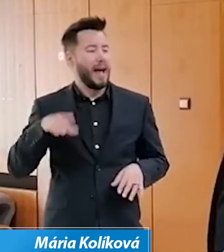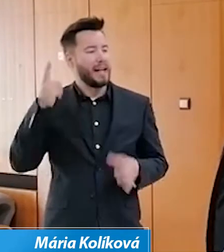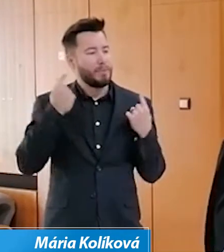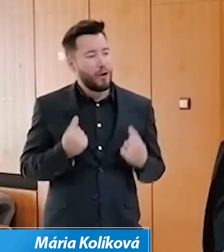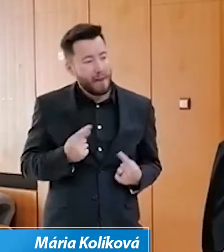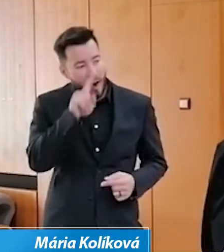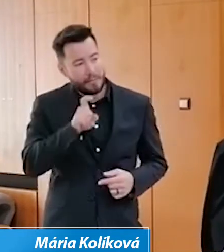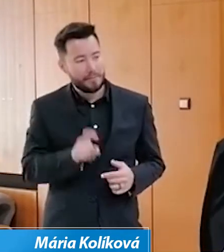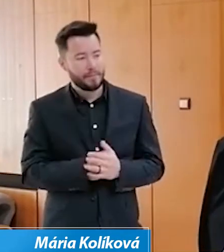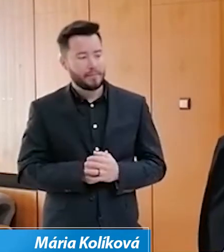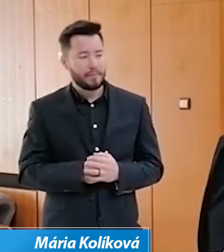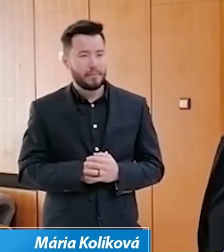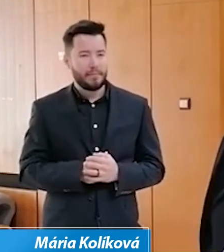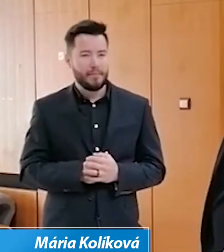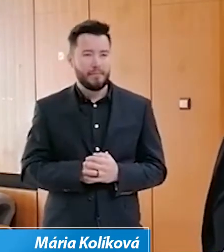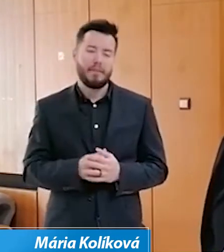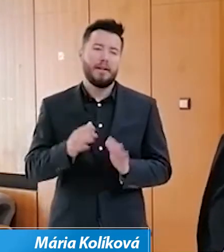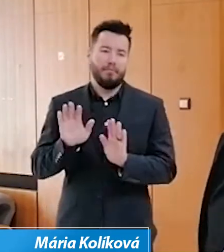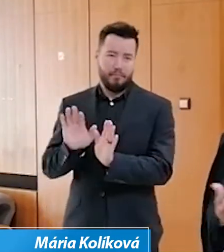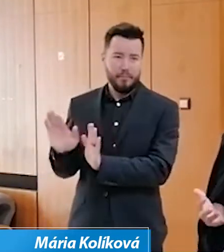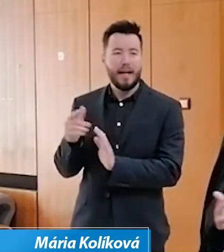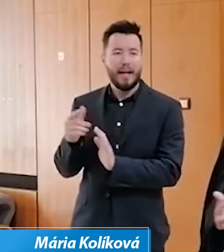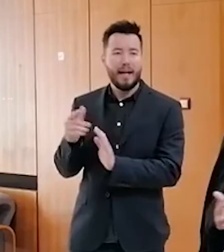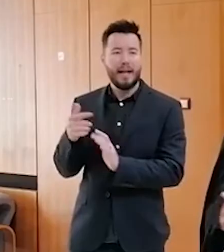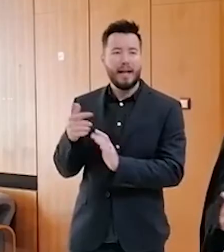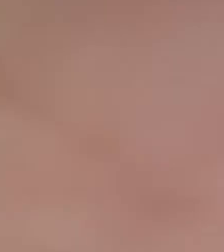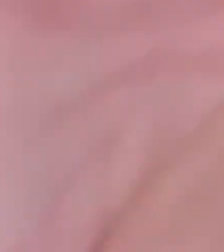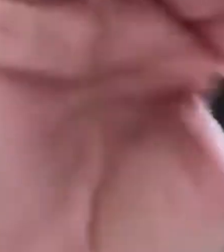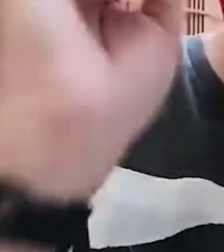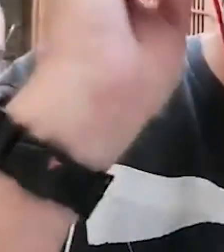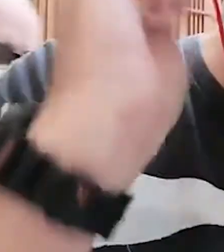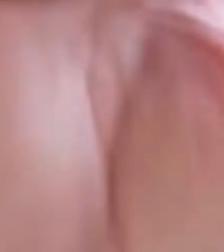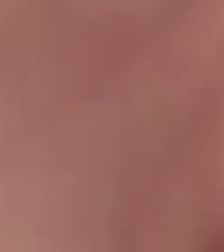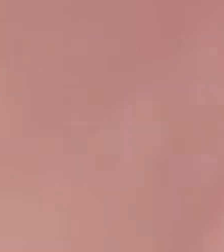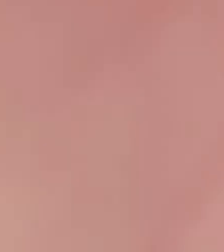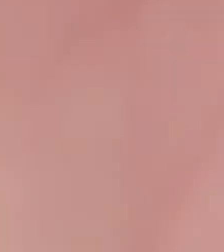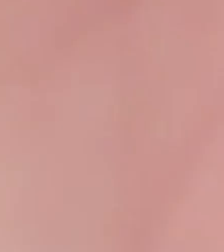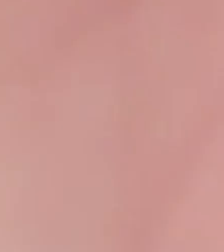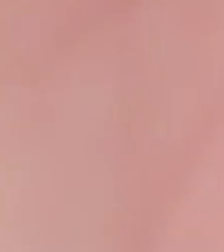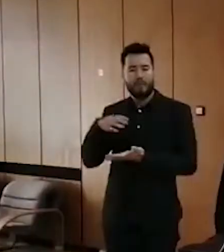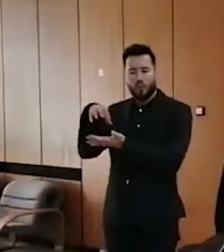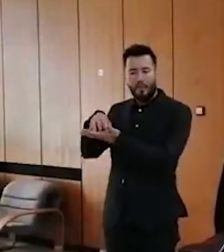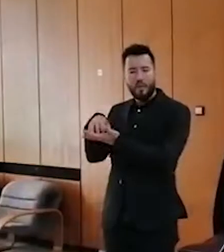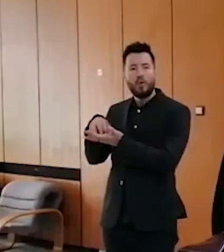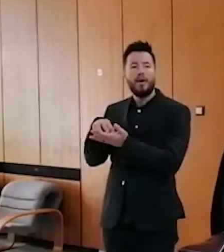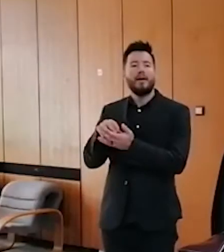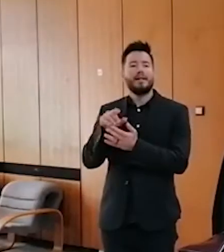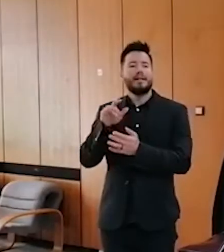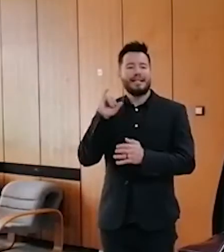Viarovým rozhodnutie za seba a potom spoločné rozhodnutie máme, tu sa týka tzv. platformy za spravodlivého Slovensko.